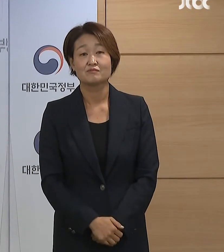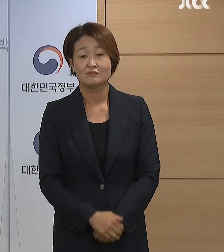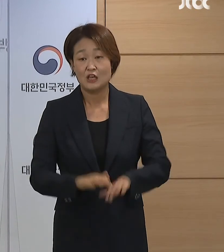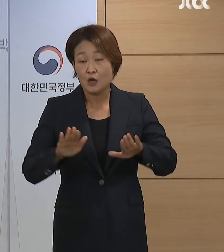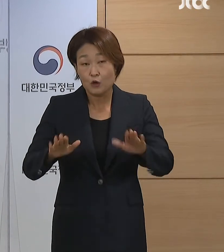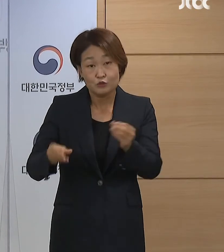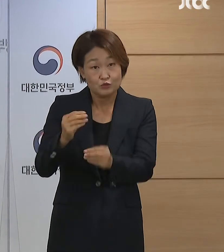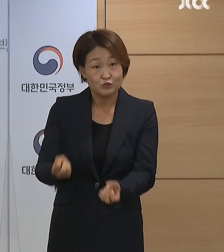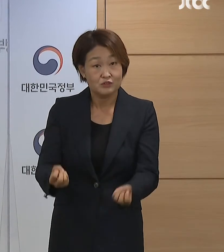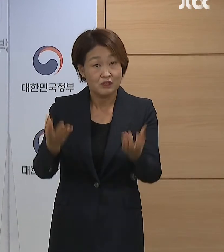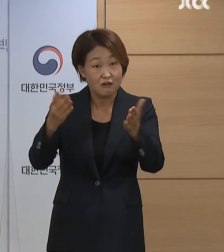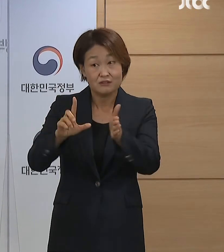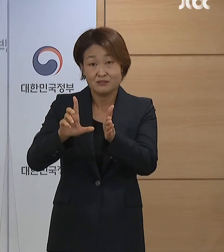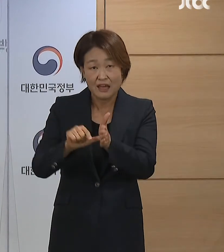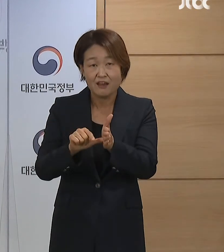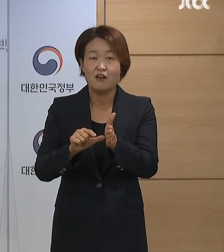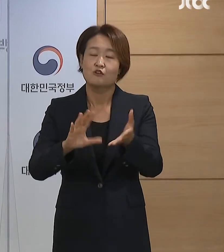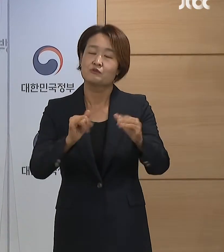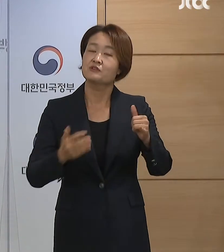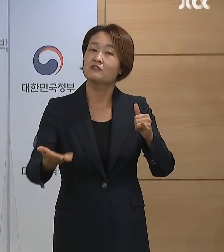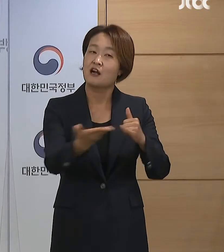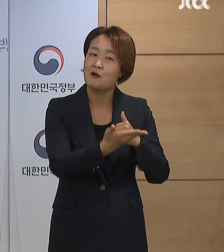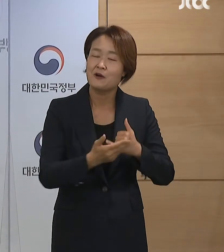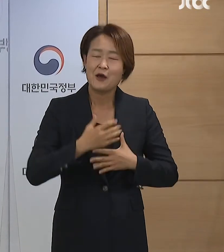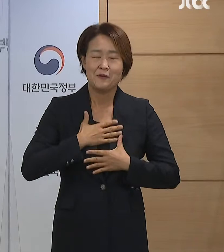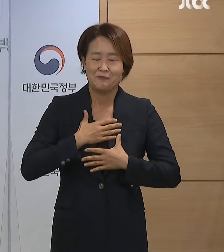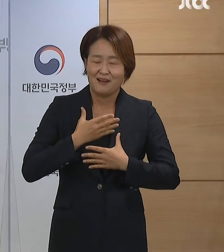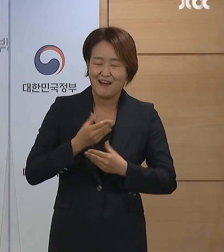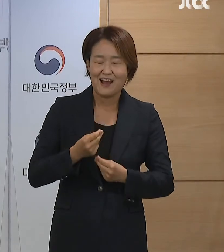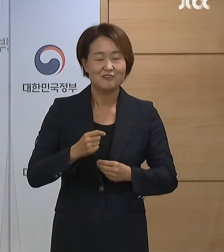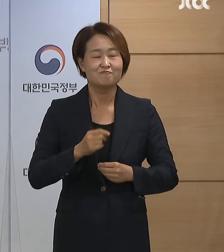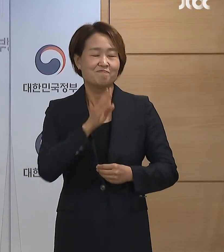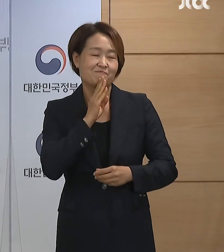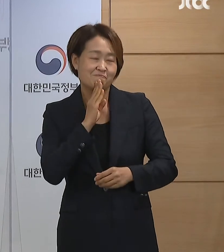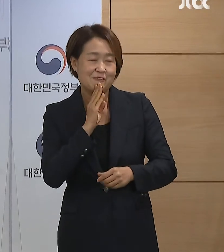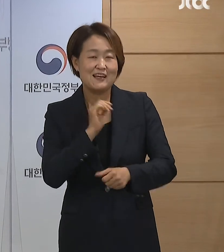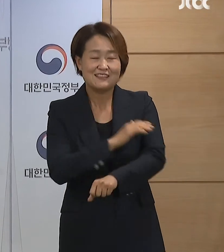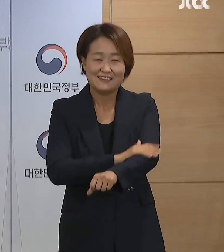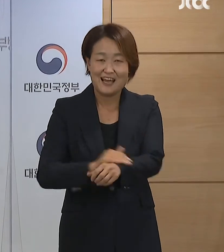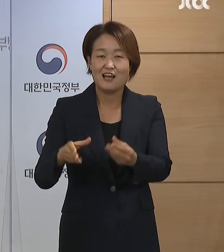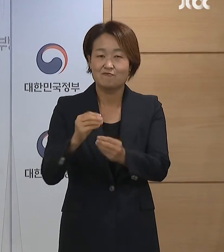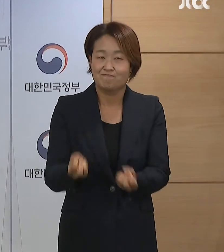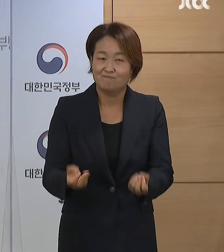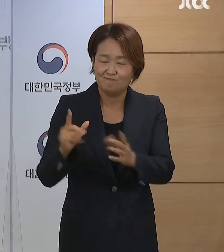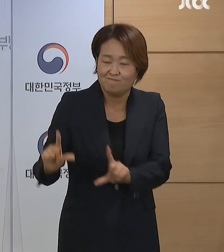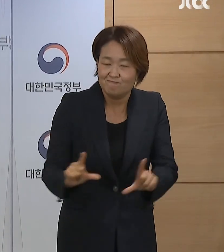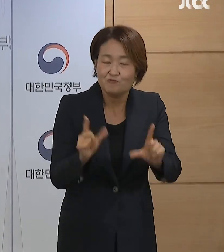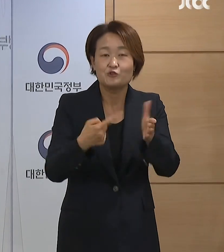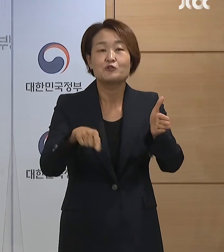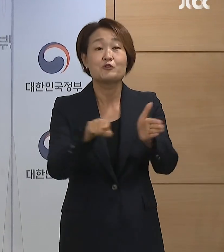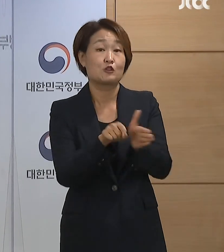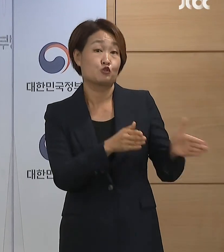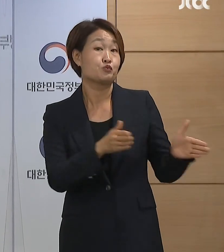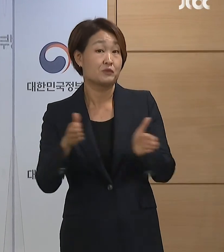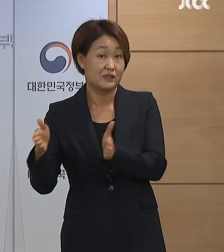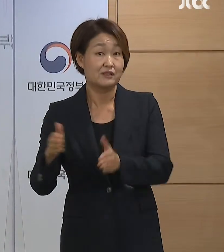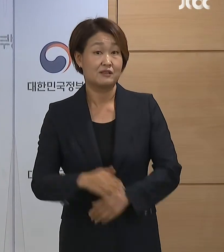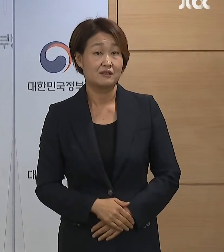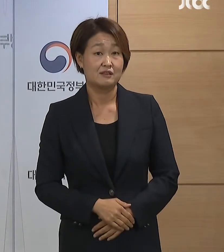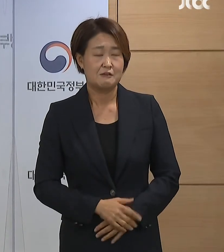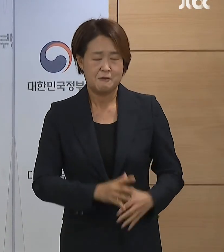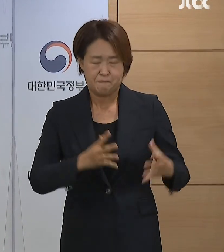추석에도 국민 여러분께서 편안하고 안전하게 한가위를 모일 수 있도록 준비를 하였습니다. 정부는